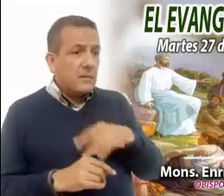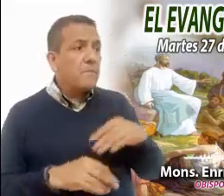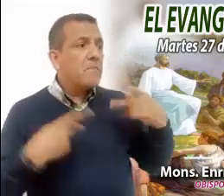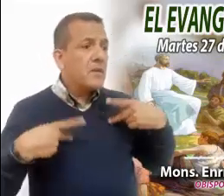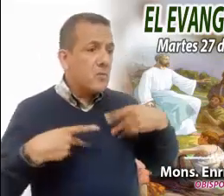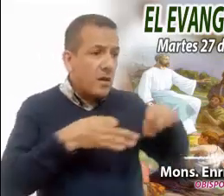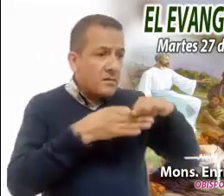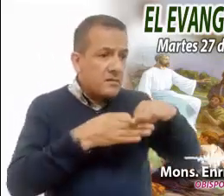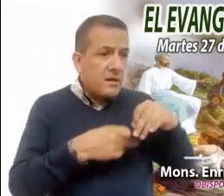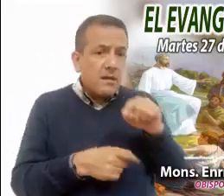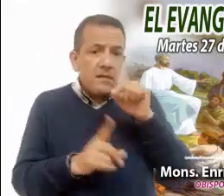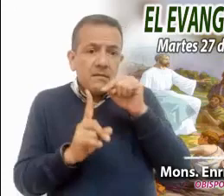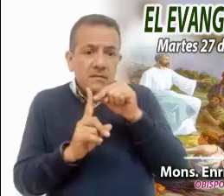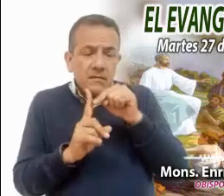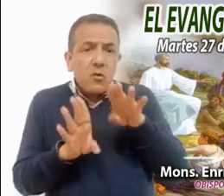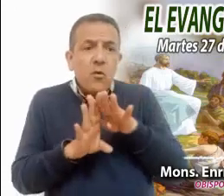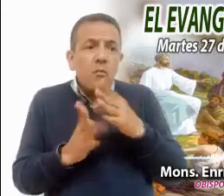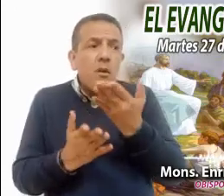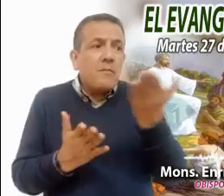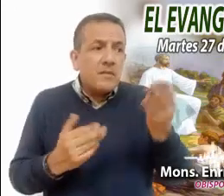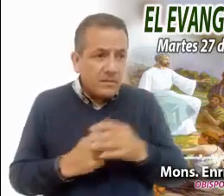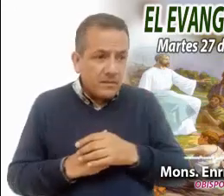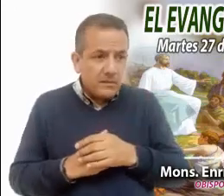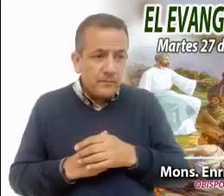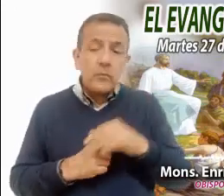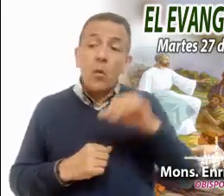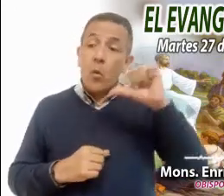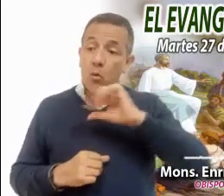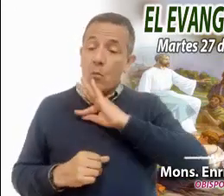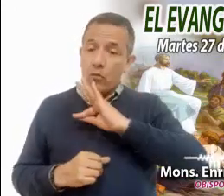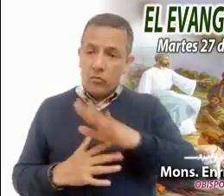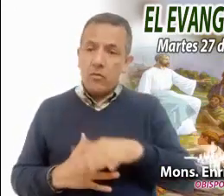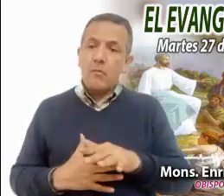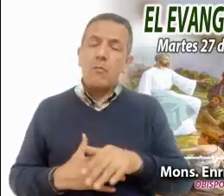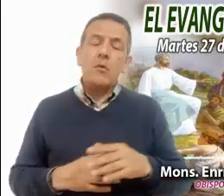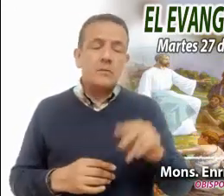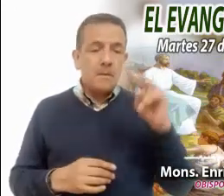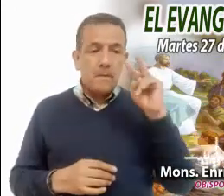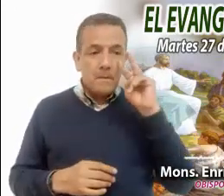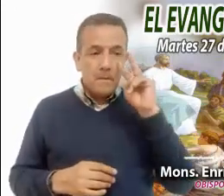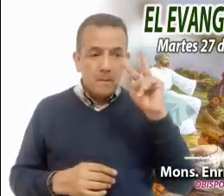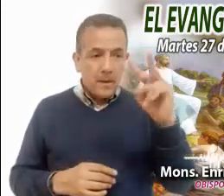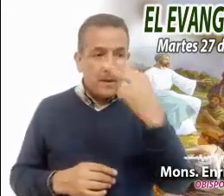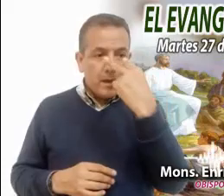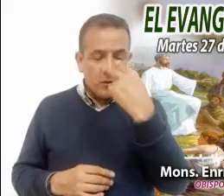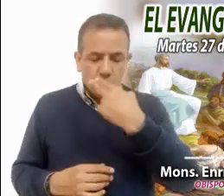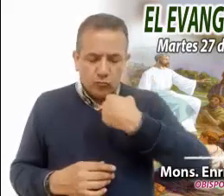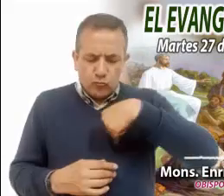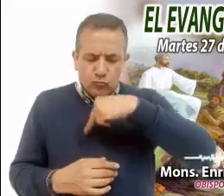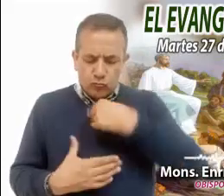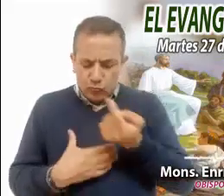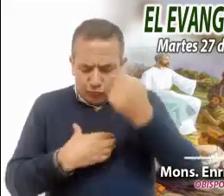cercanos a ti? Podríamos hacer hoy el ejercicio de mirarnos a nosotros mismos